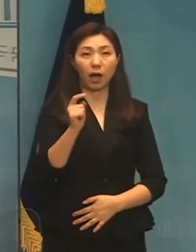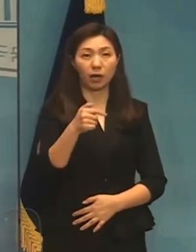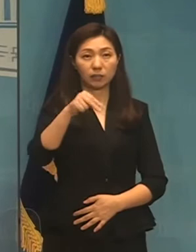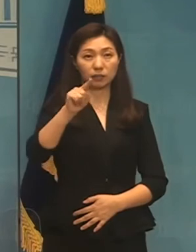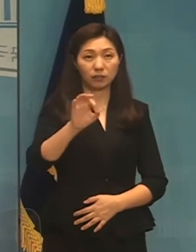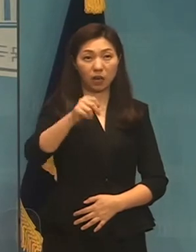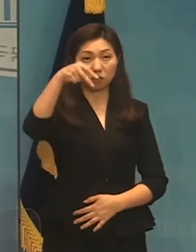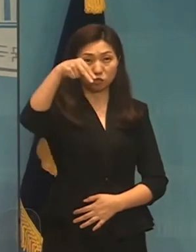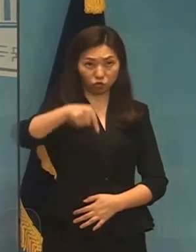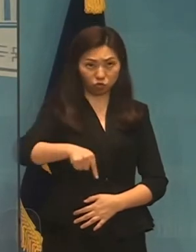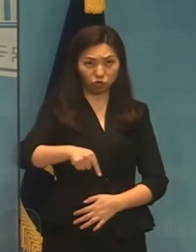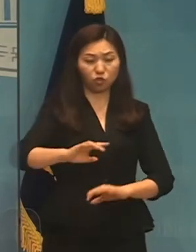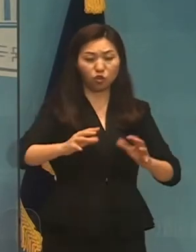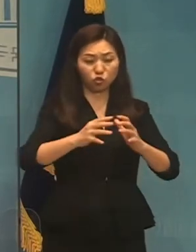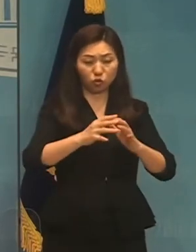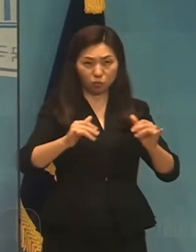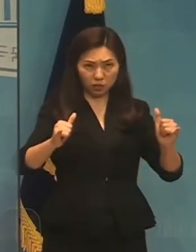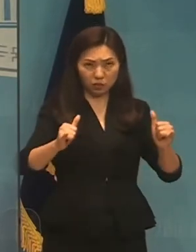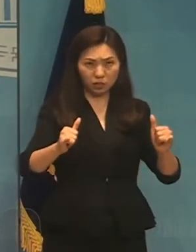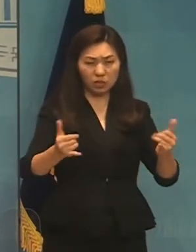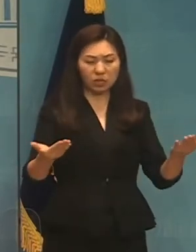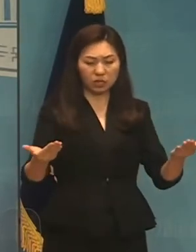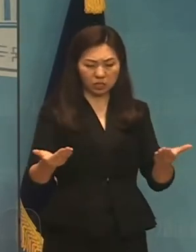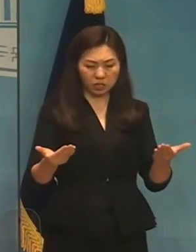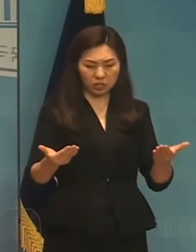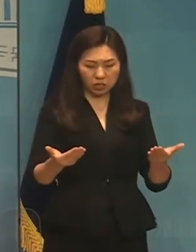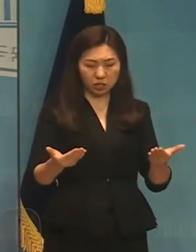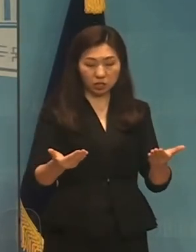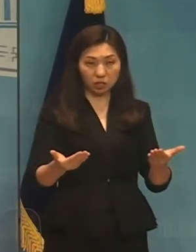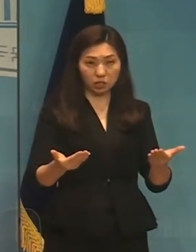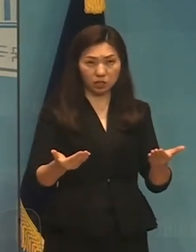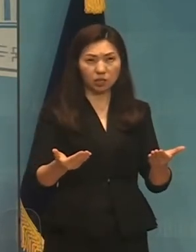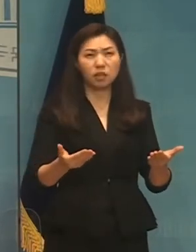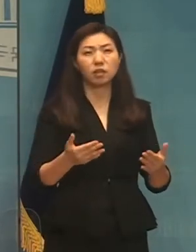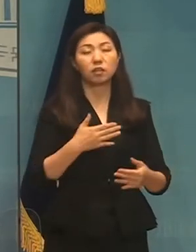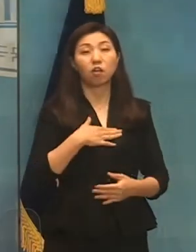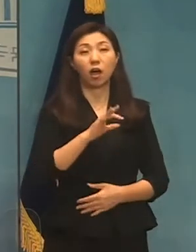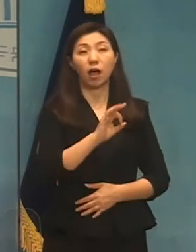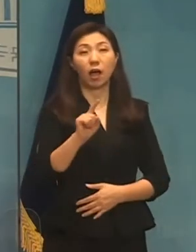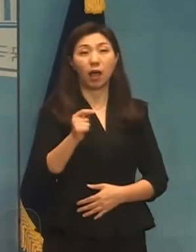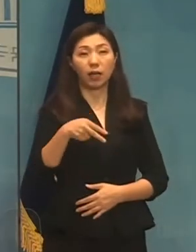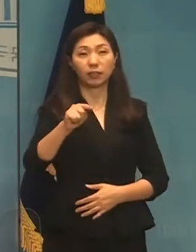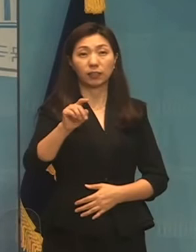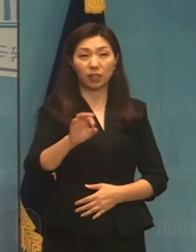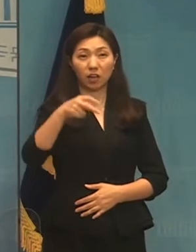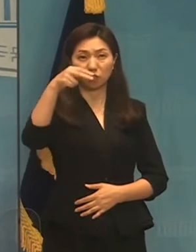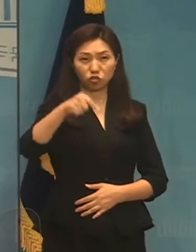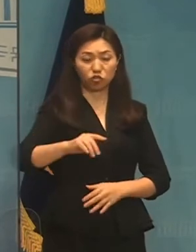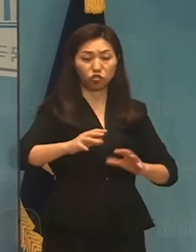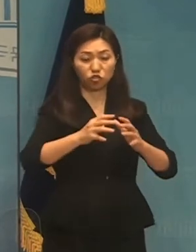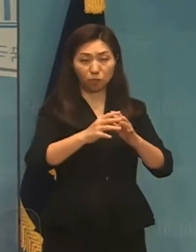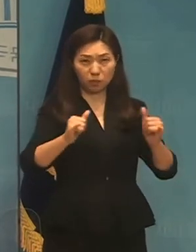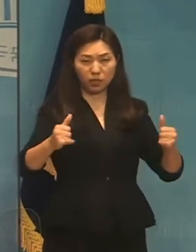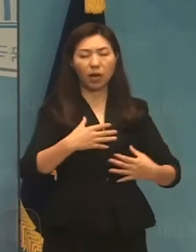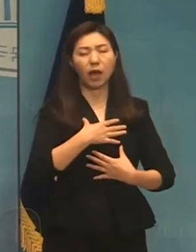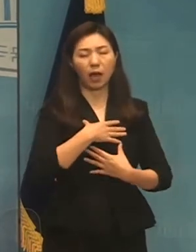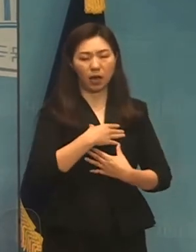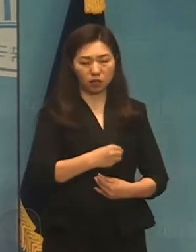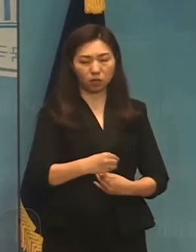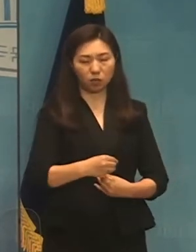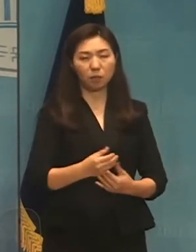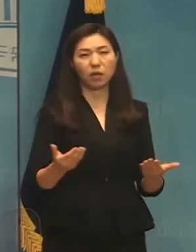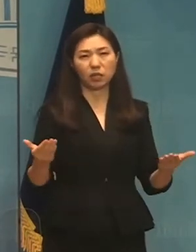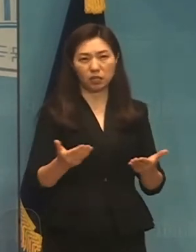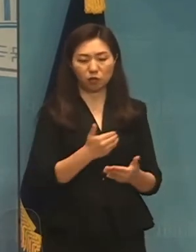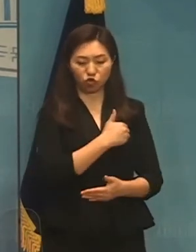국민들이 안심하고 보름에 충실할 수